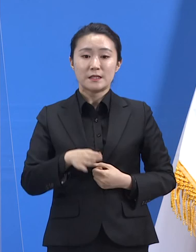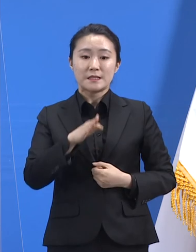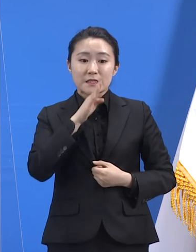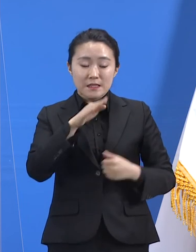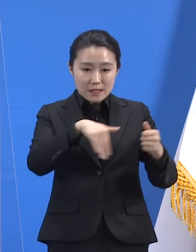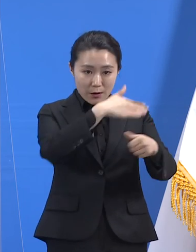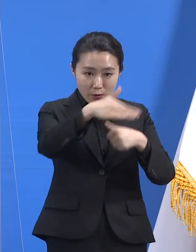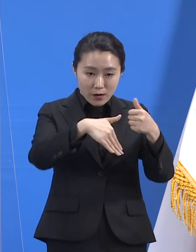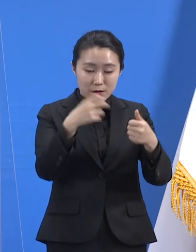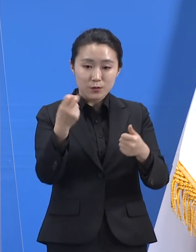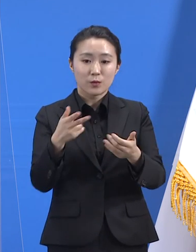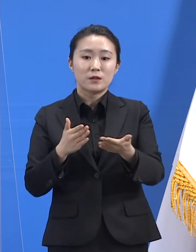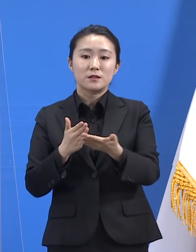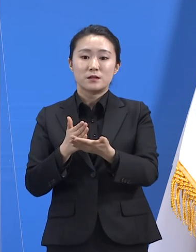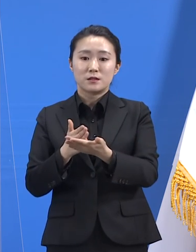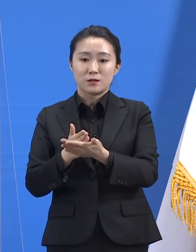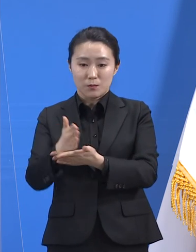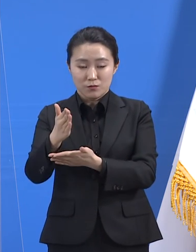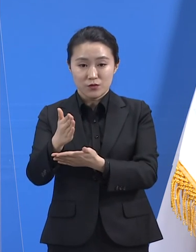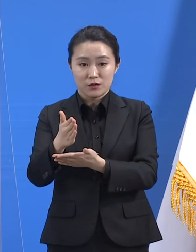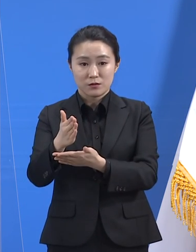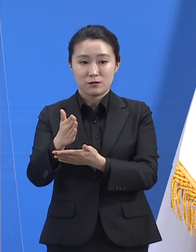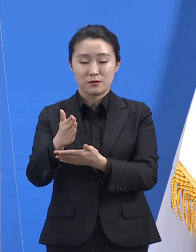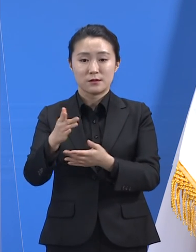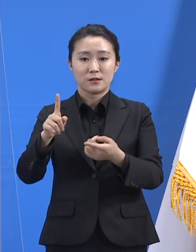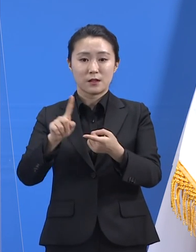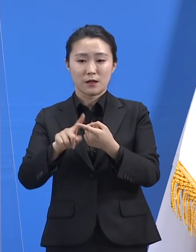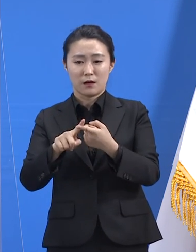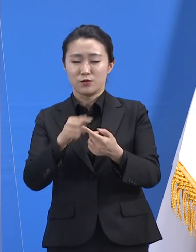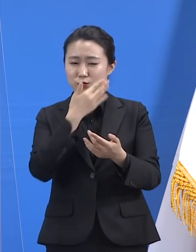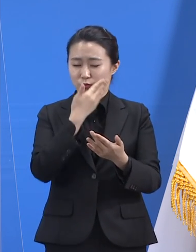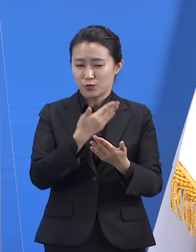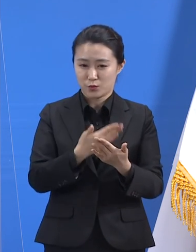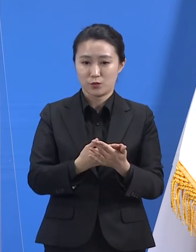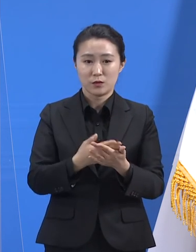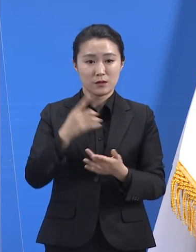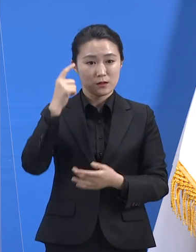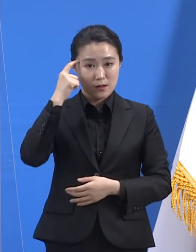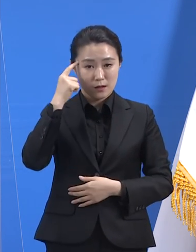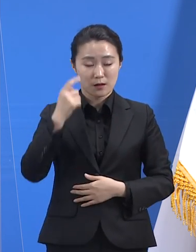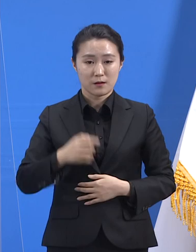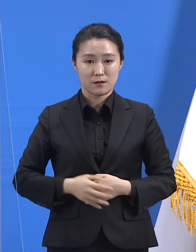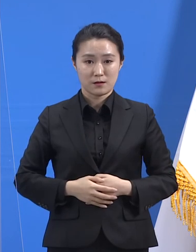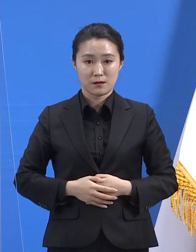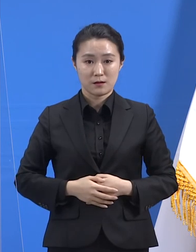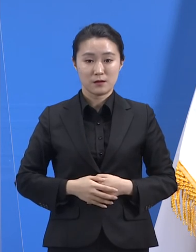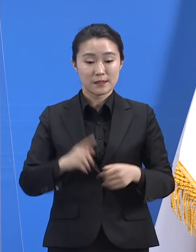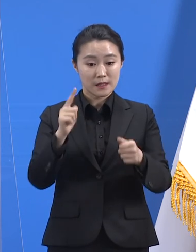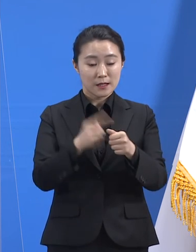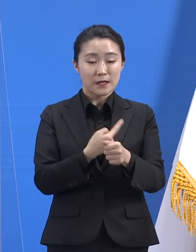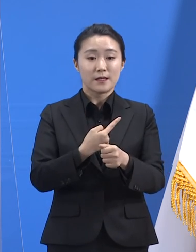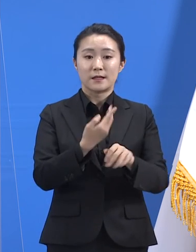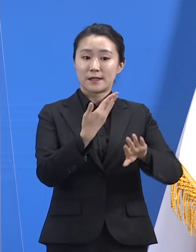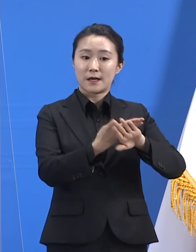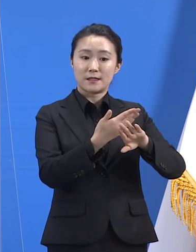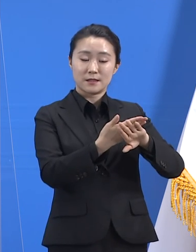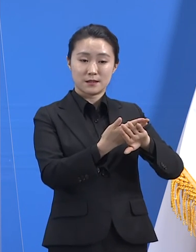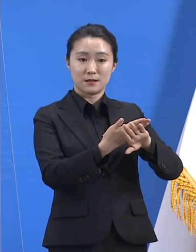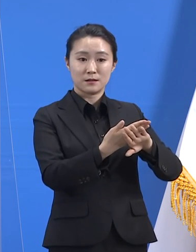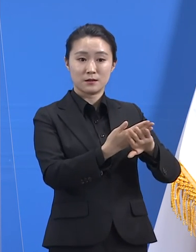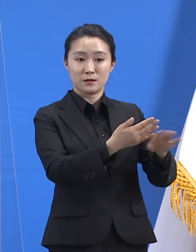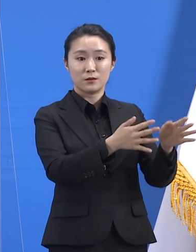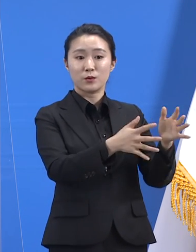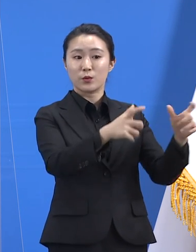얼마나 중요한지 잘 알고 있습니다. 그런 관점에서 다른 지자체에는 없는 코로나19 긴급대응단의